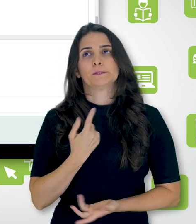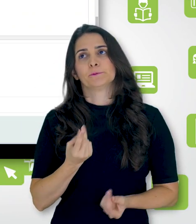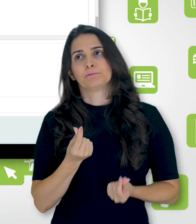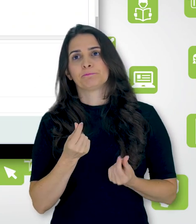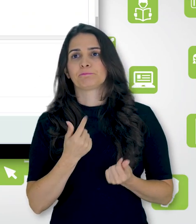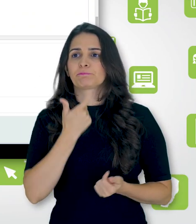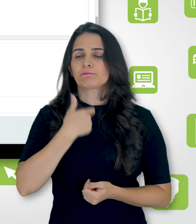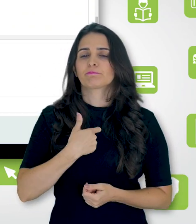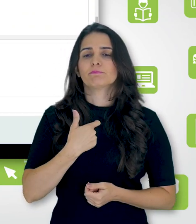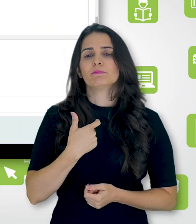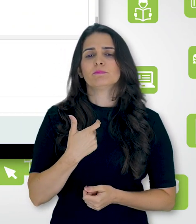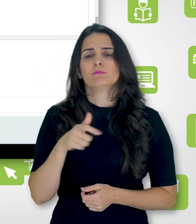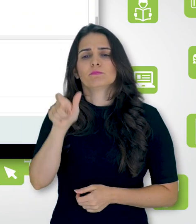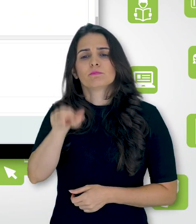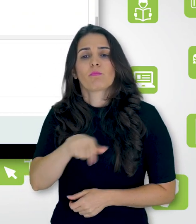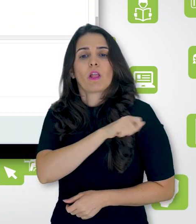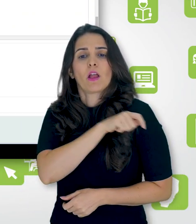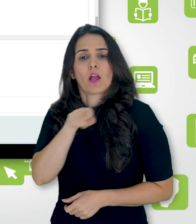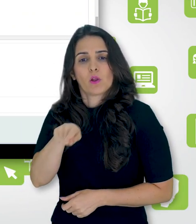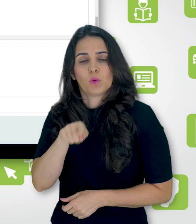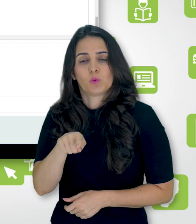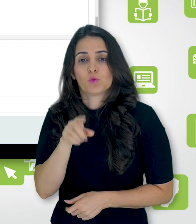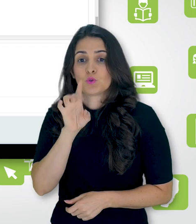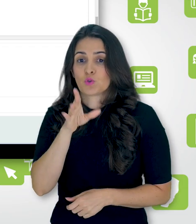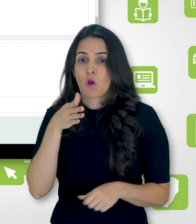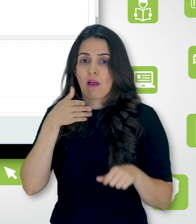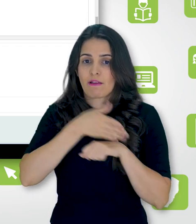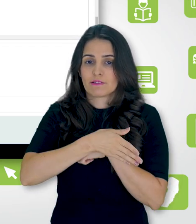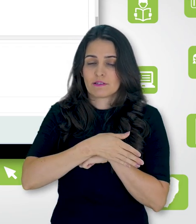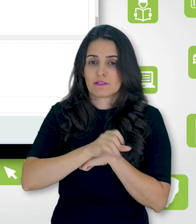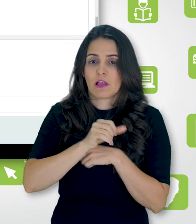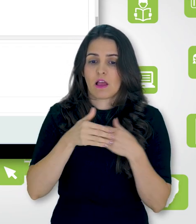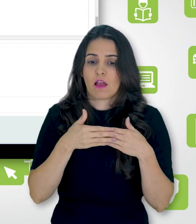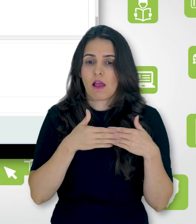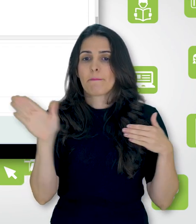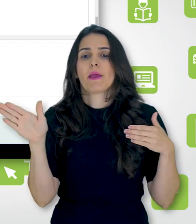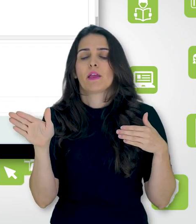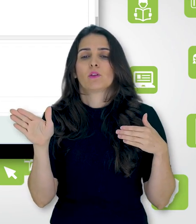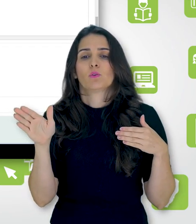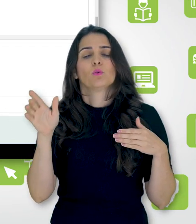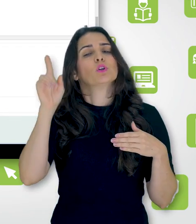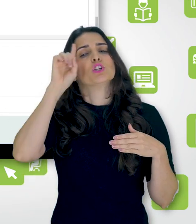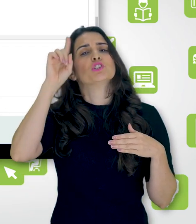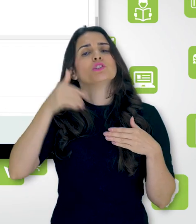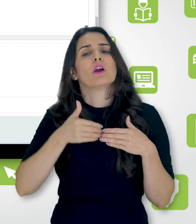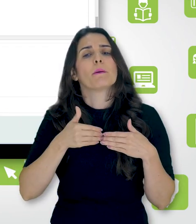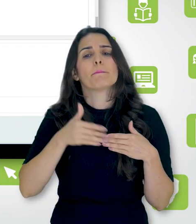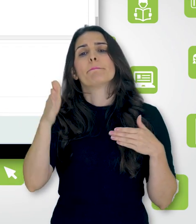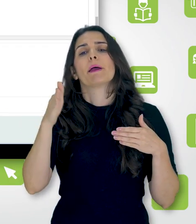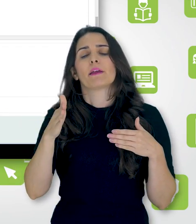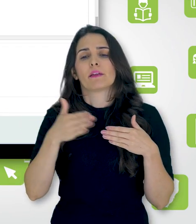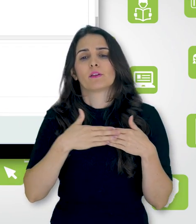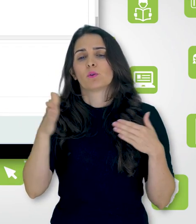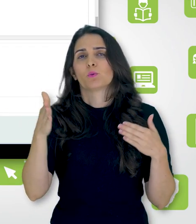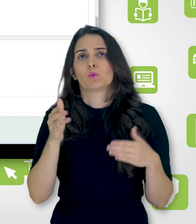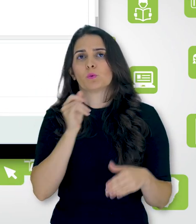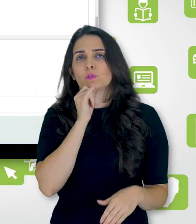o aluno só tenha acesso a esse tópico a partir do dia, vou colocar 8 aqui,